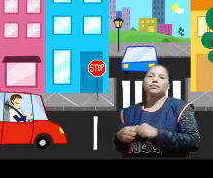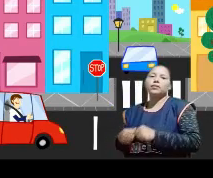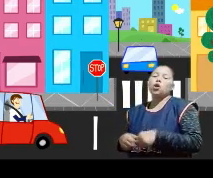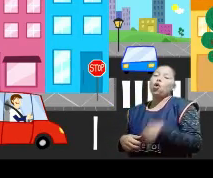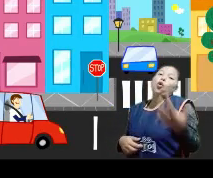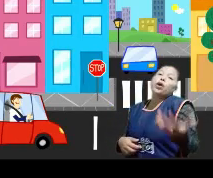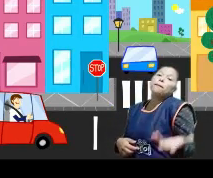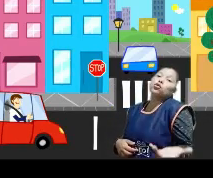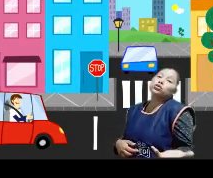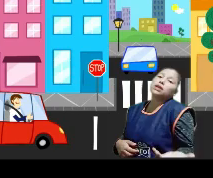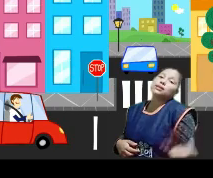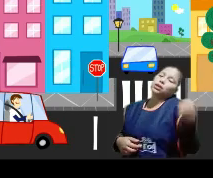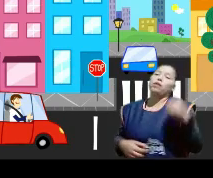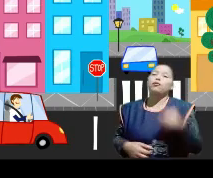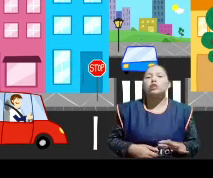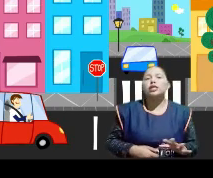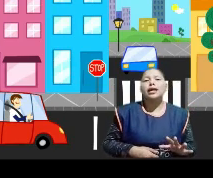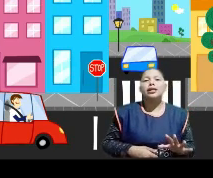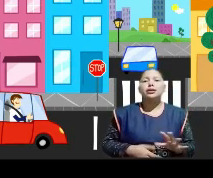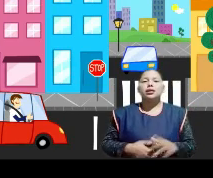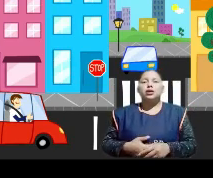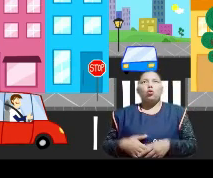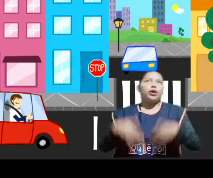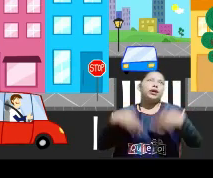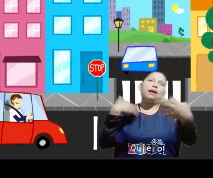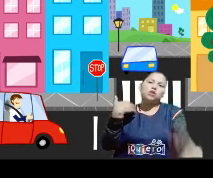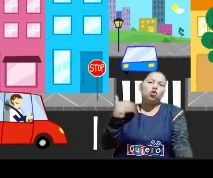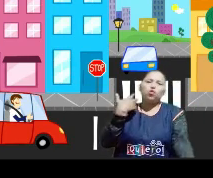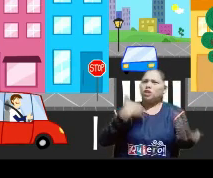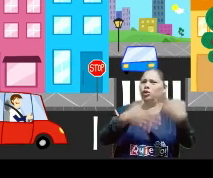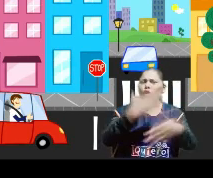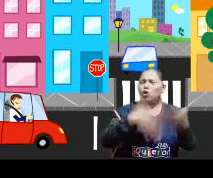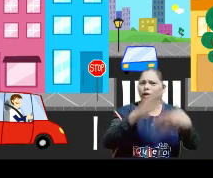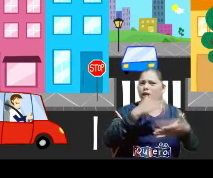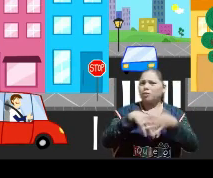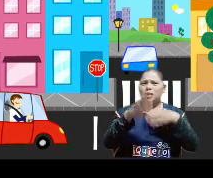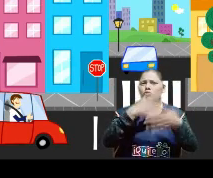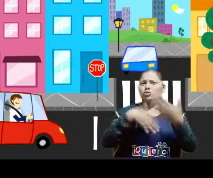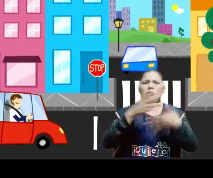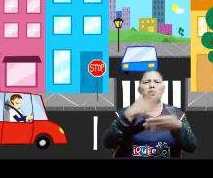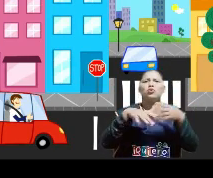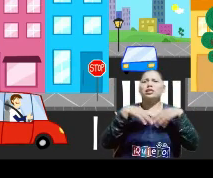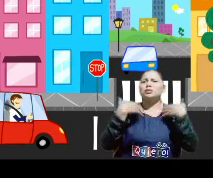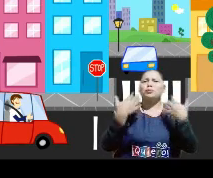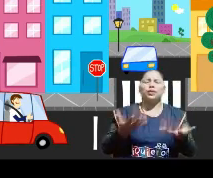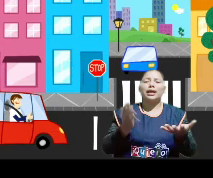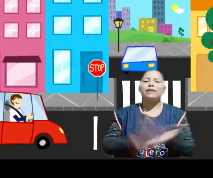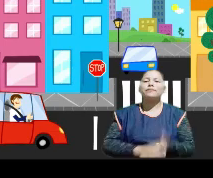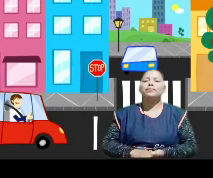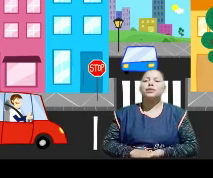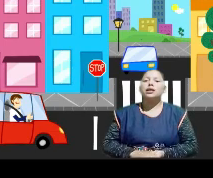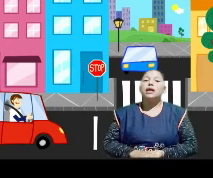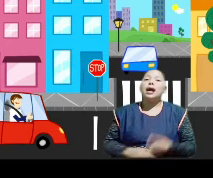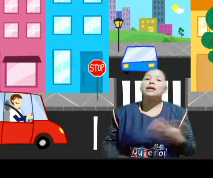o en moto-taxi o en moto-lineal o en camiones o en todos los vehículos y medio de transporte